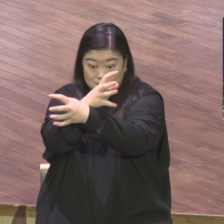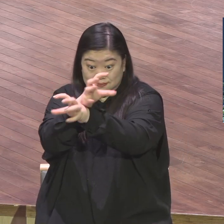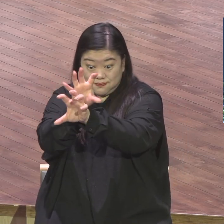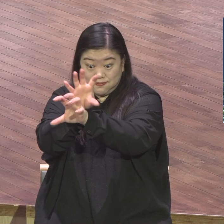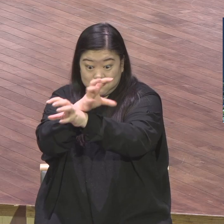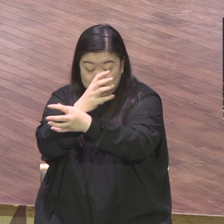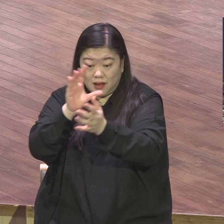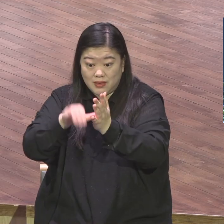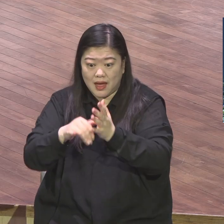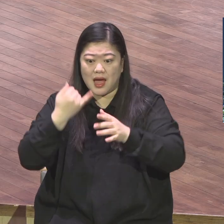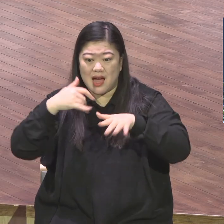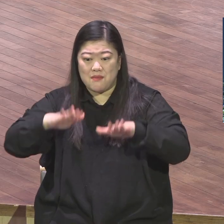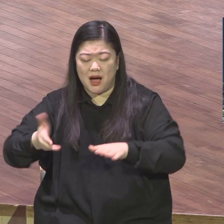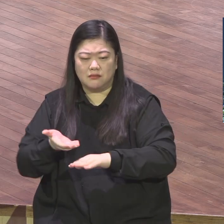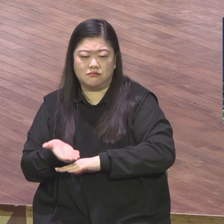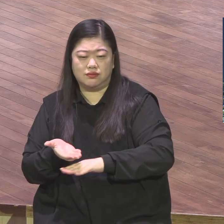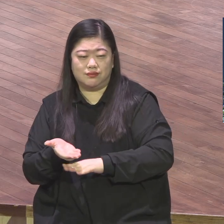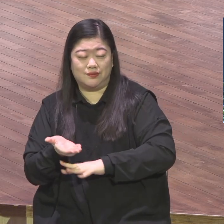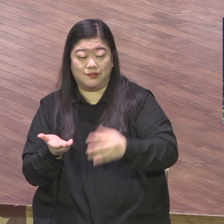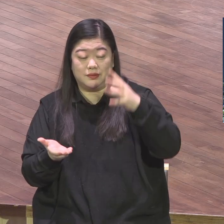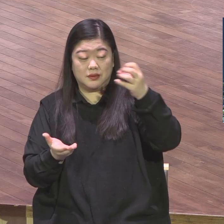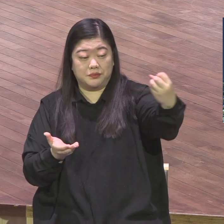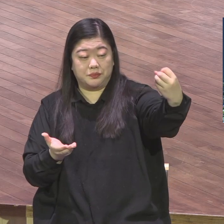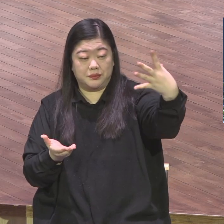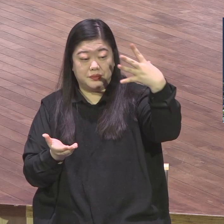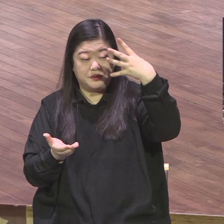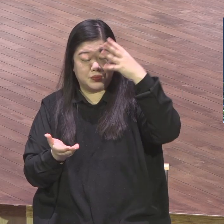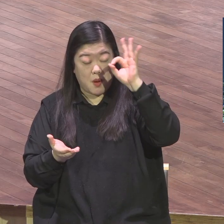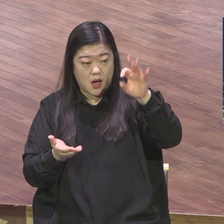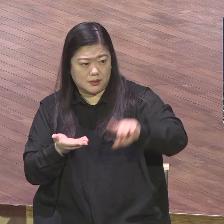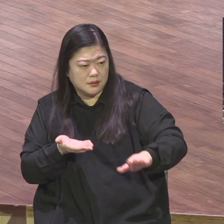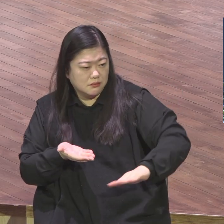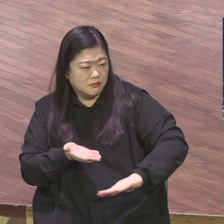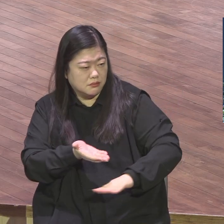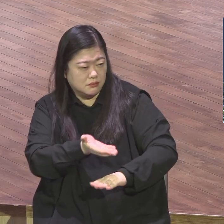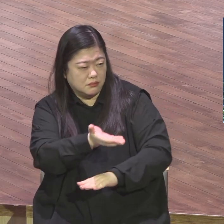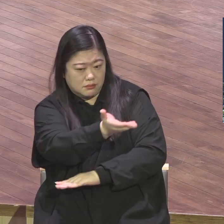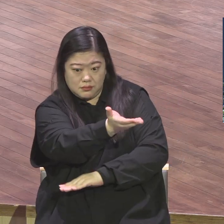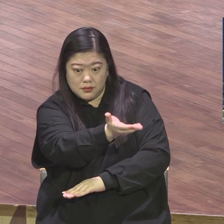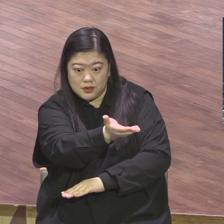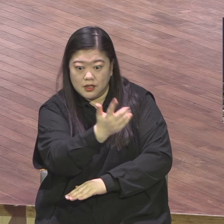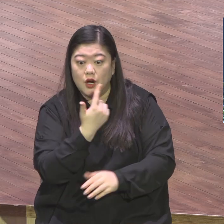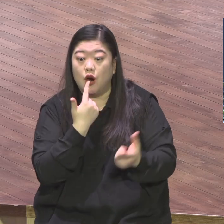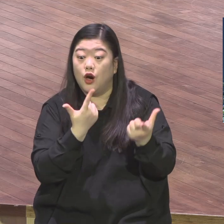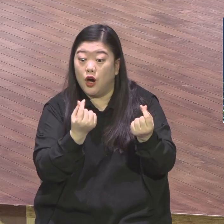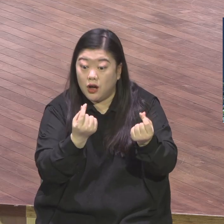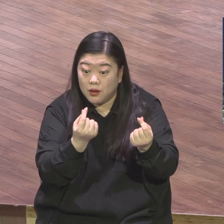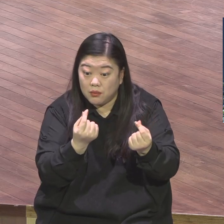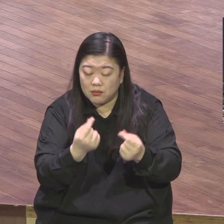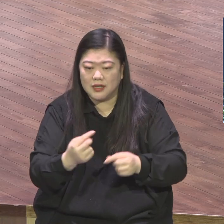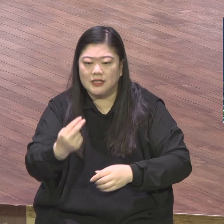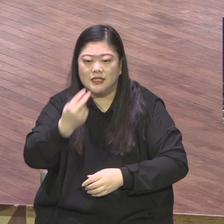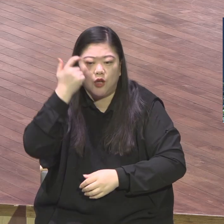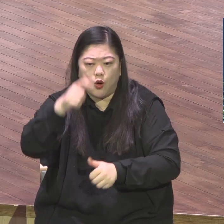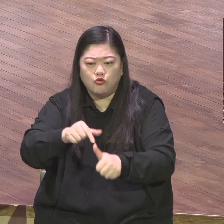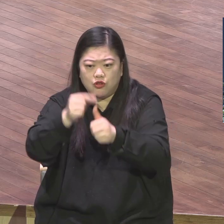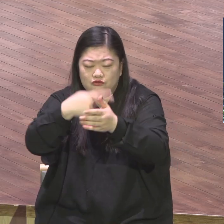사람들에게 정말 의의 열매를 맺고 기쁨이 가득하게 하는 생명 살리내는 그런 증거의 결심으로 축복합니다